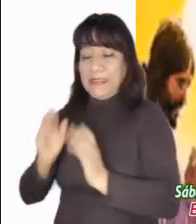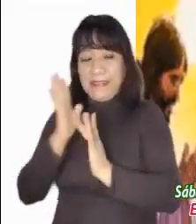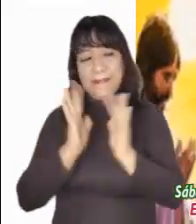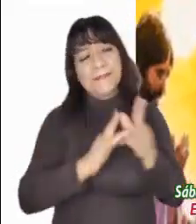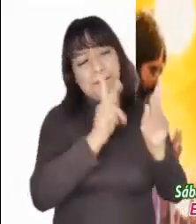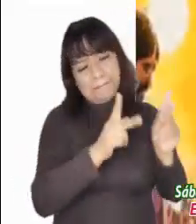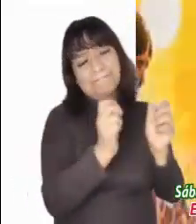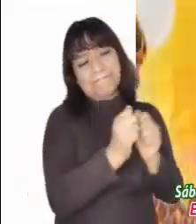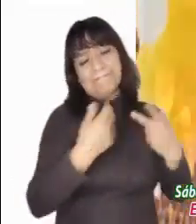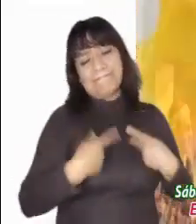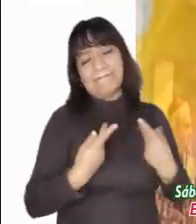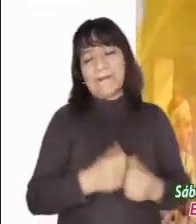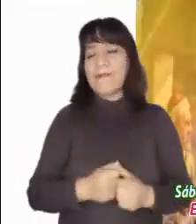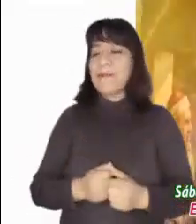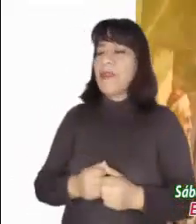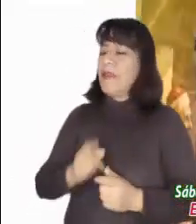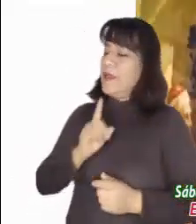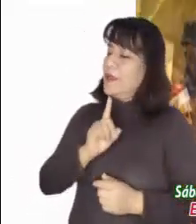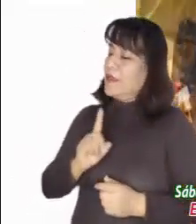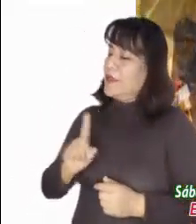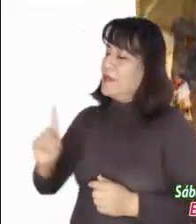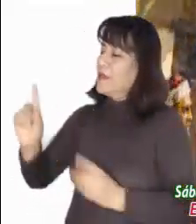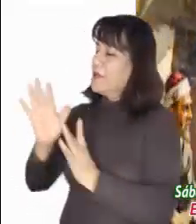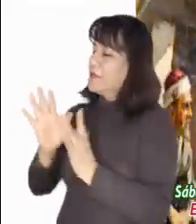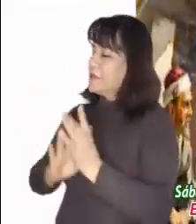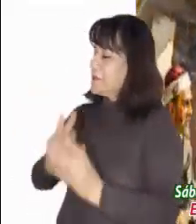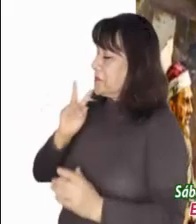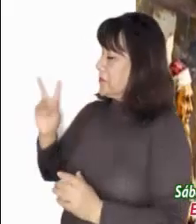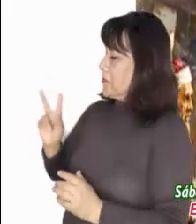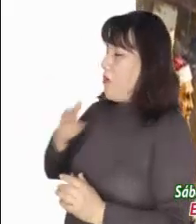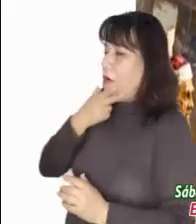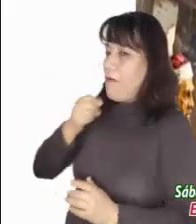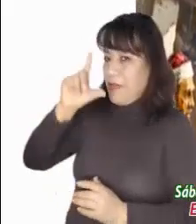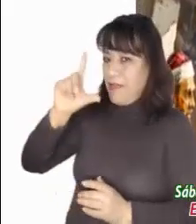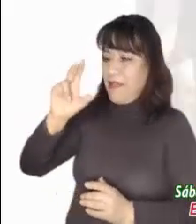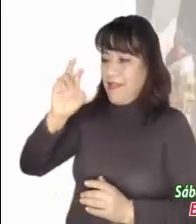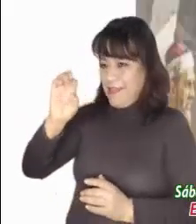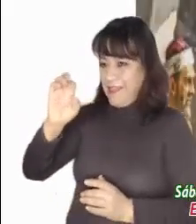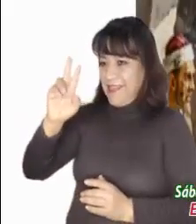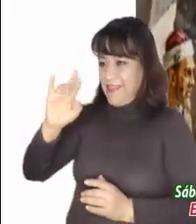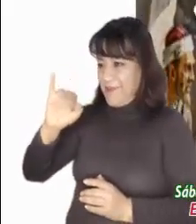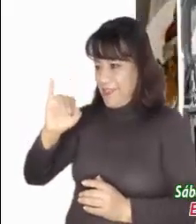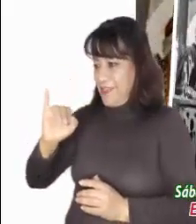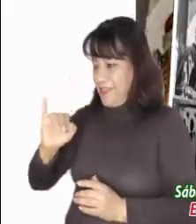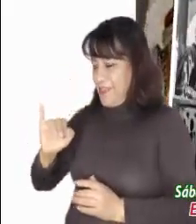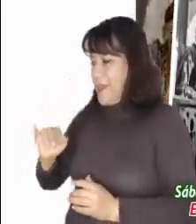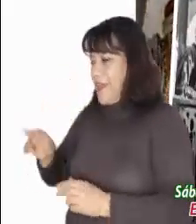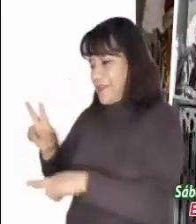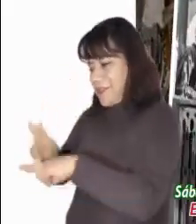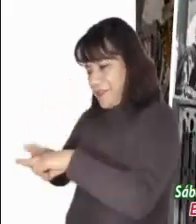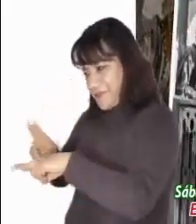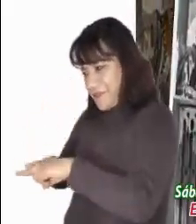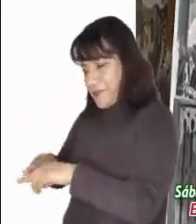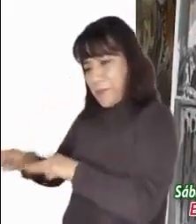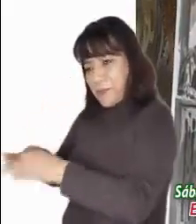hablaba. Al pasar vio a Leví, Mateo, el hijo de Alfeo, sentado en el banco de los impuestos,